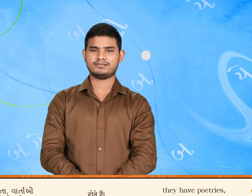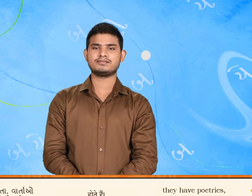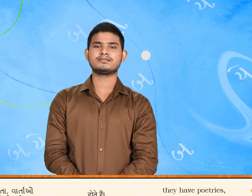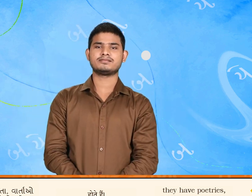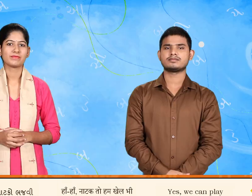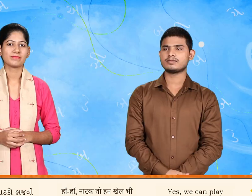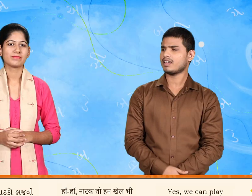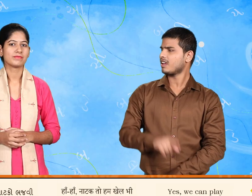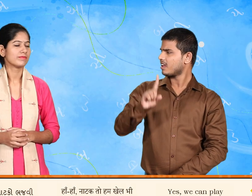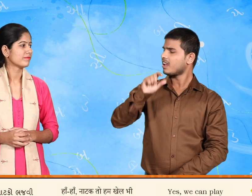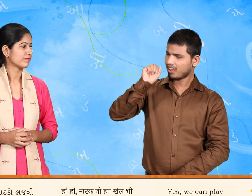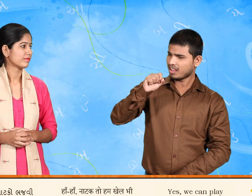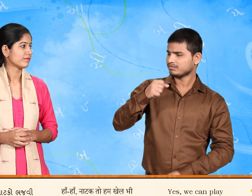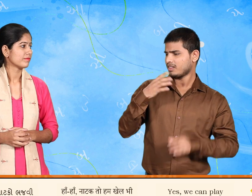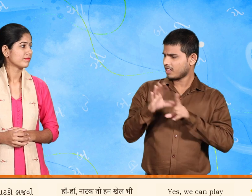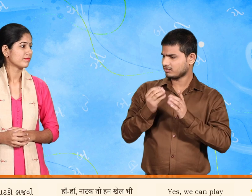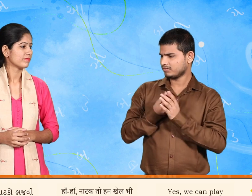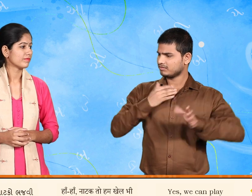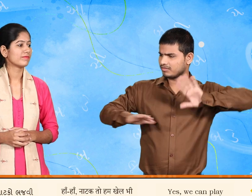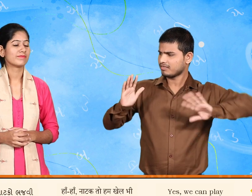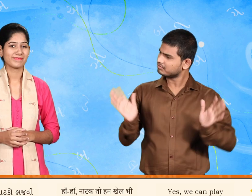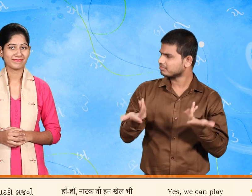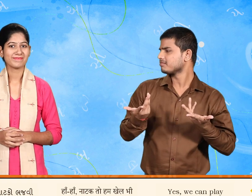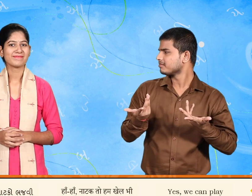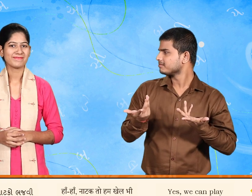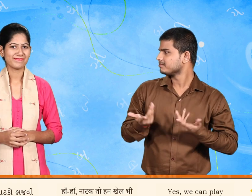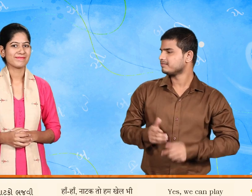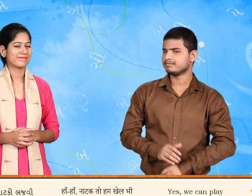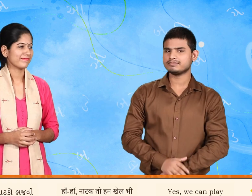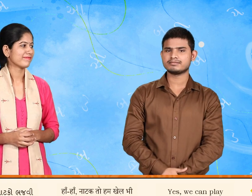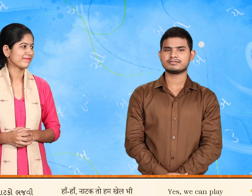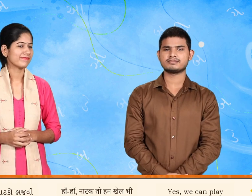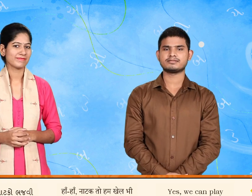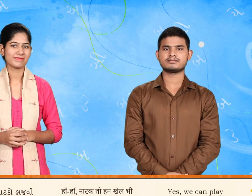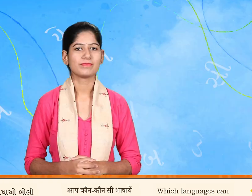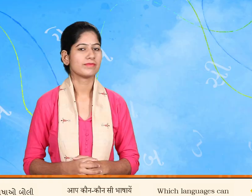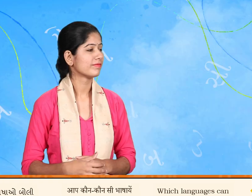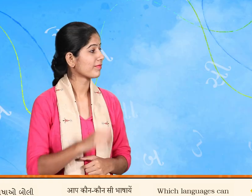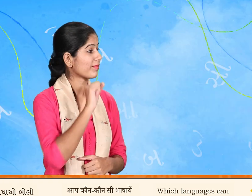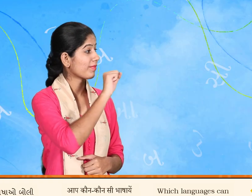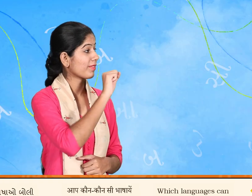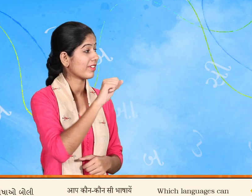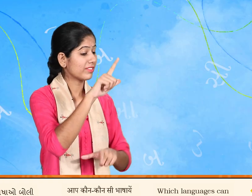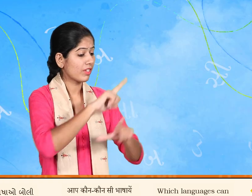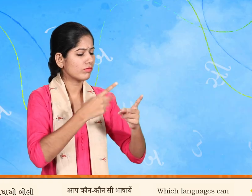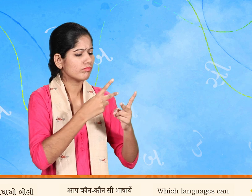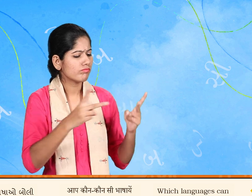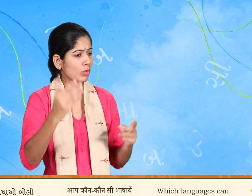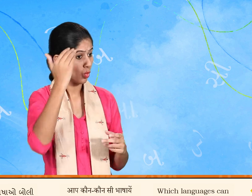હાં આપણે નાટકો ભજવી શકીએ છીએ તમે કેટલી ભાશાઓ બોલી શકો